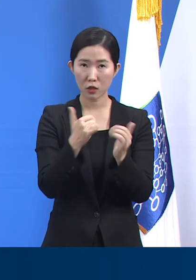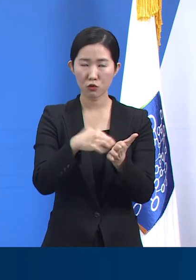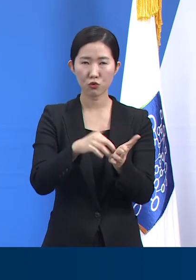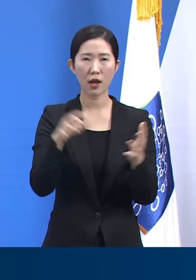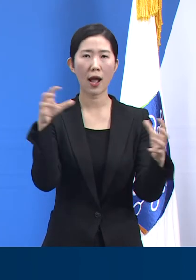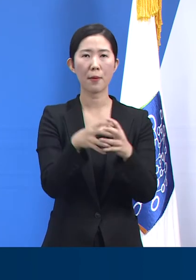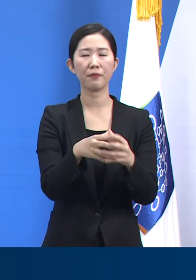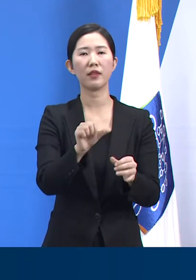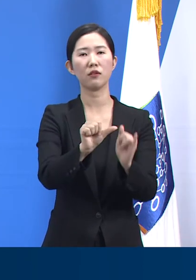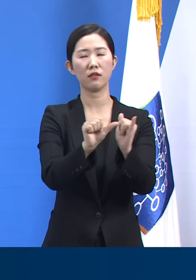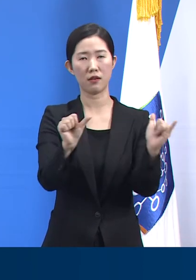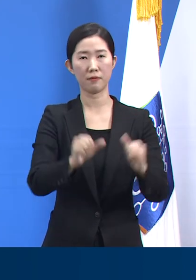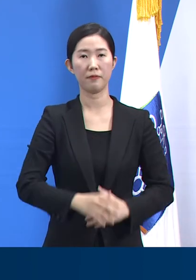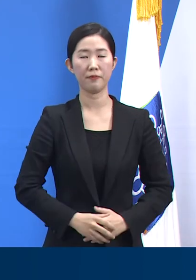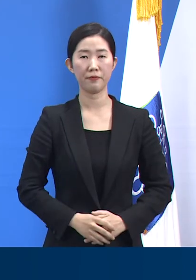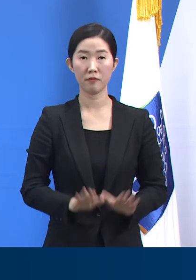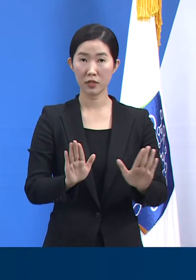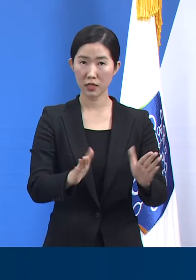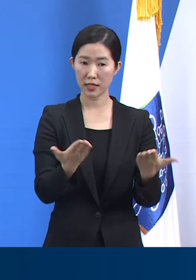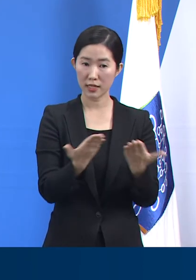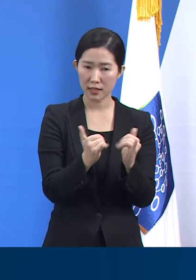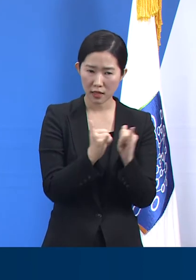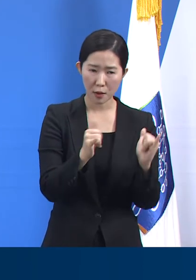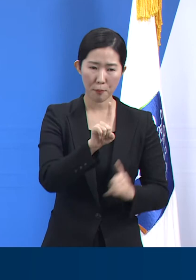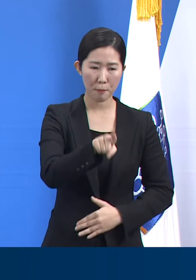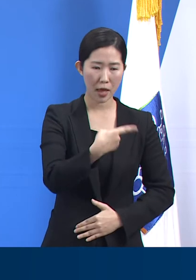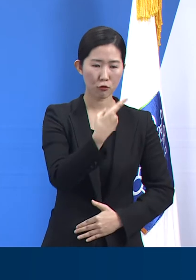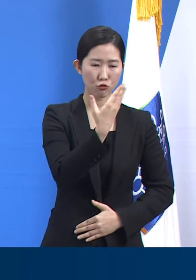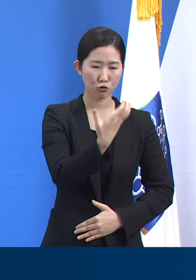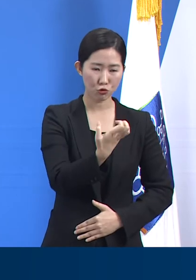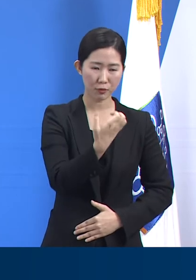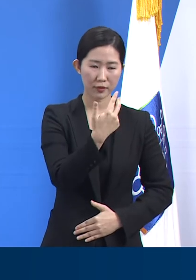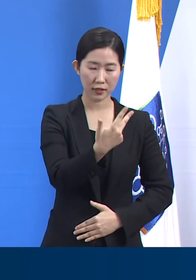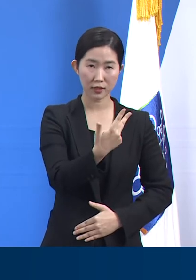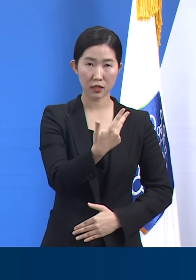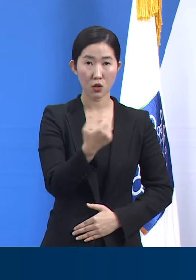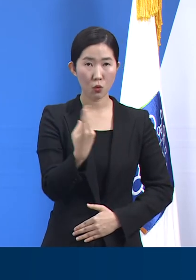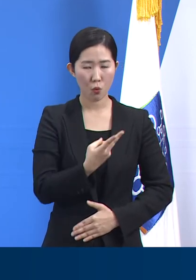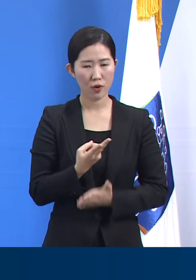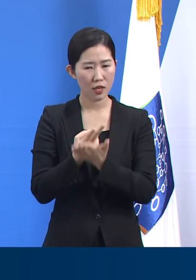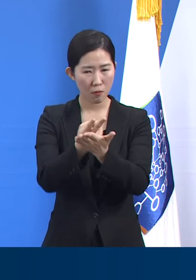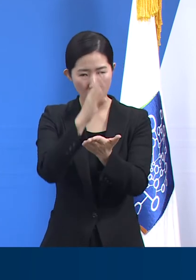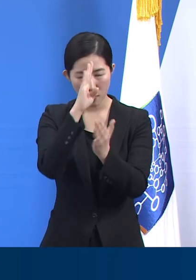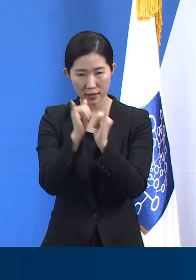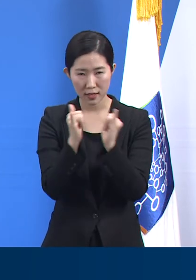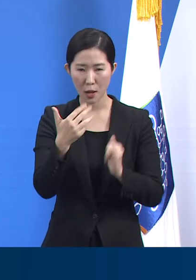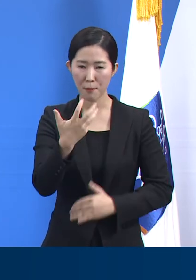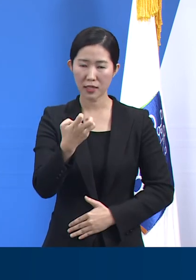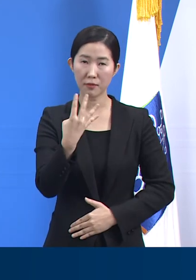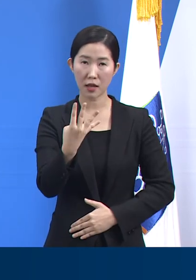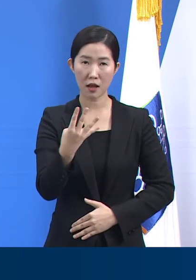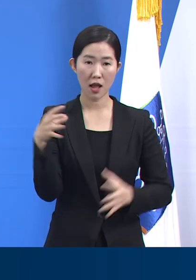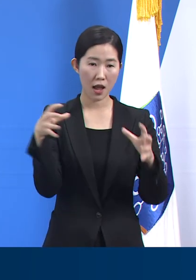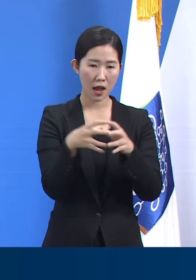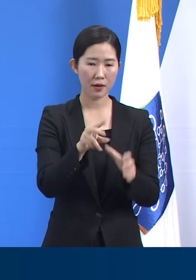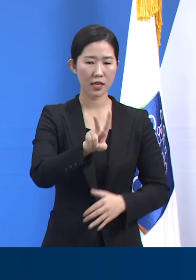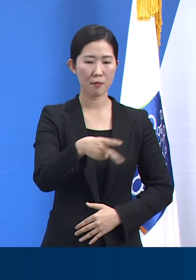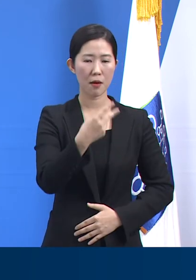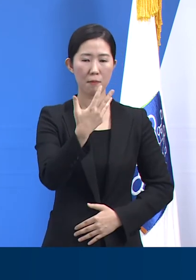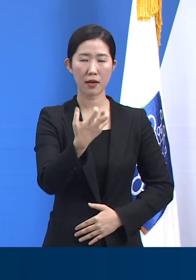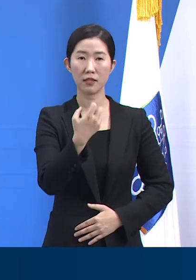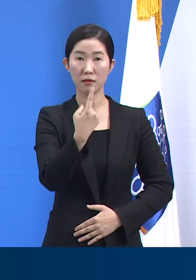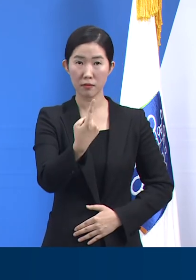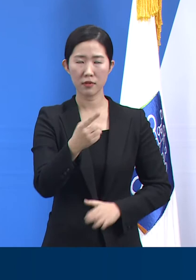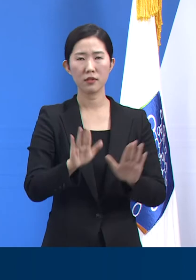현재 직원 197명, 입원 환자 84명 등 총 281명에 대하여 검사